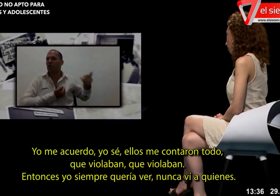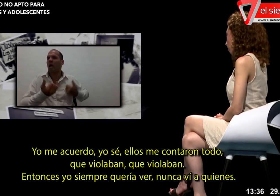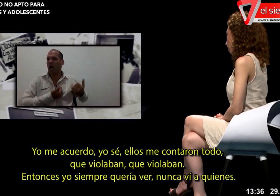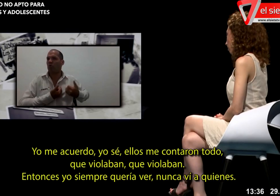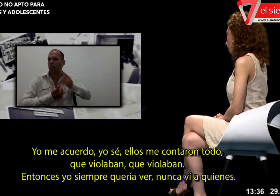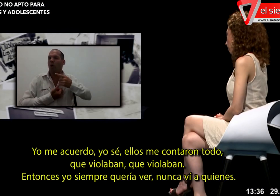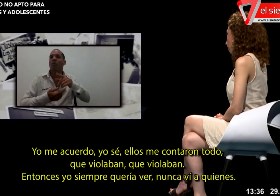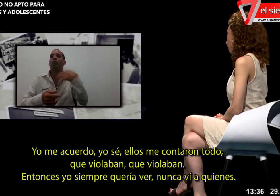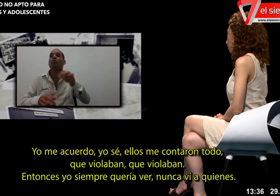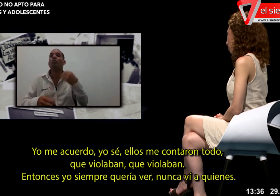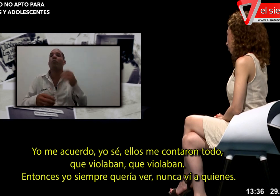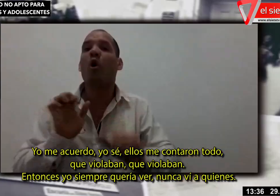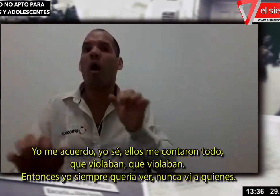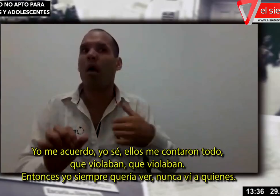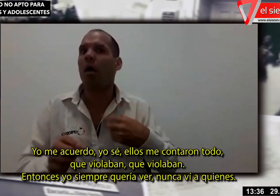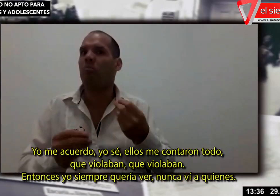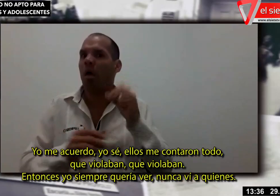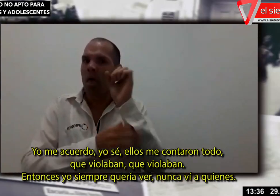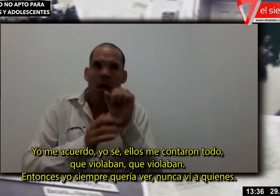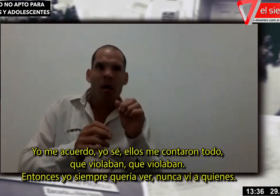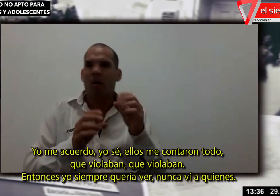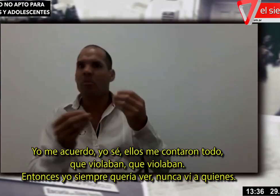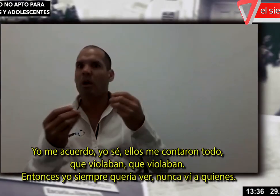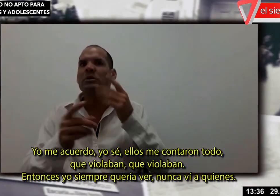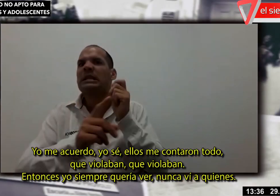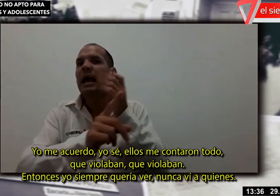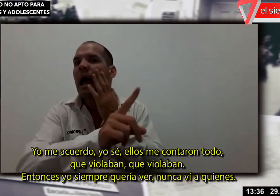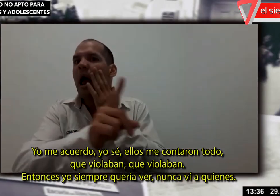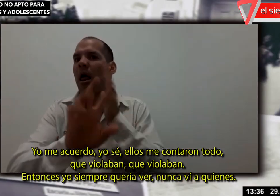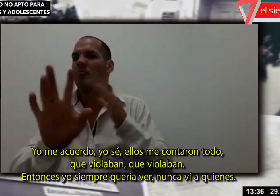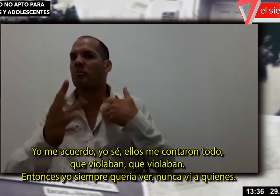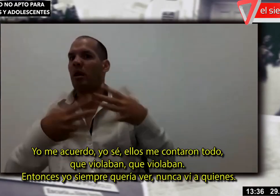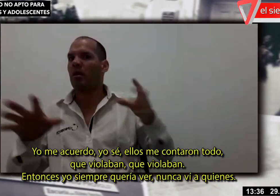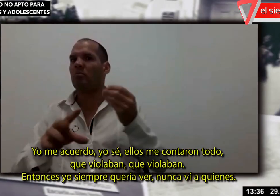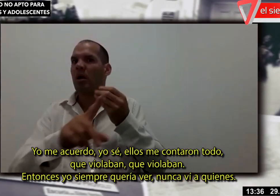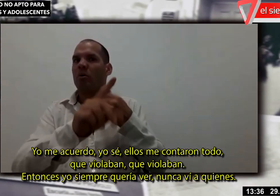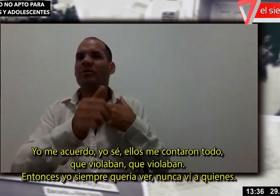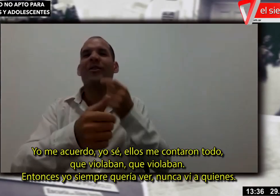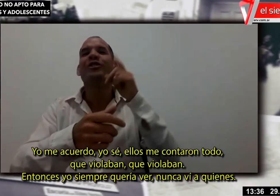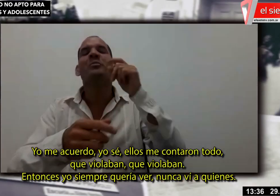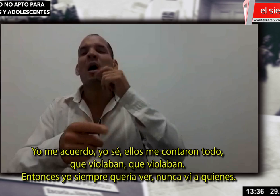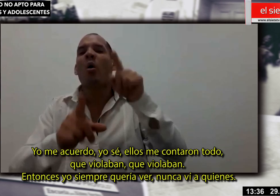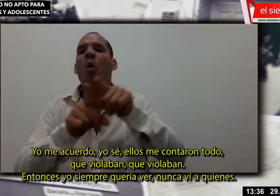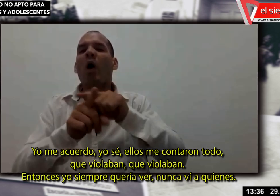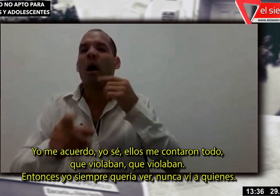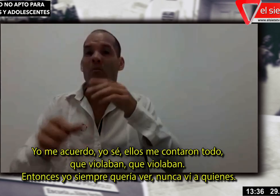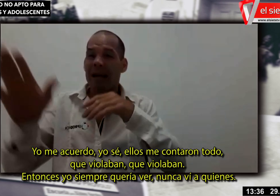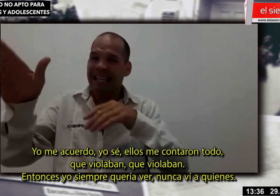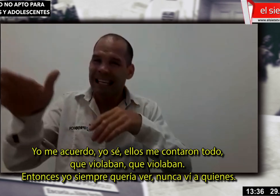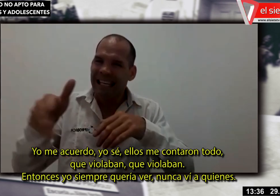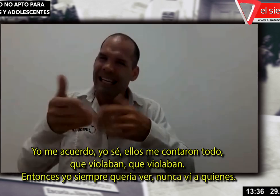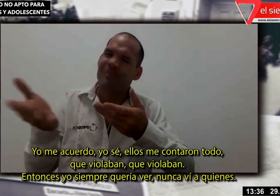Yo me acuerdo, yo sé, ellos me contaron todo. Que violaban, que violaban. Entonces yo siempre quería ver, nunca vi